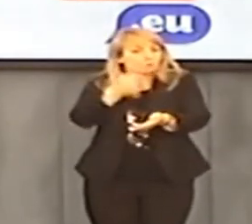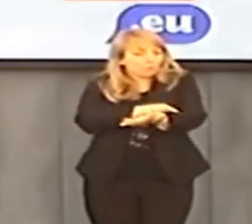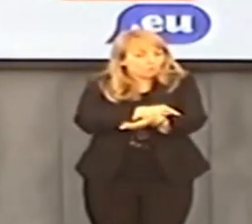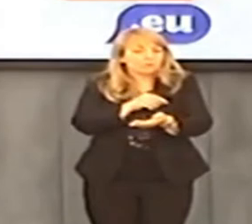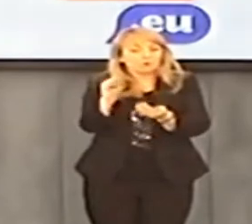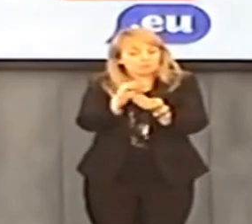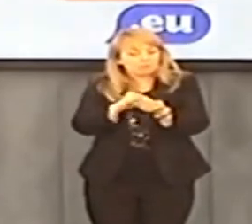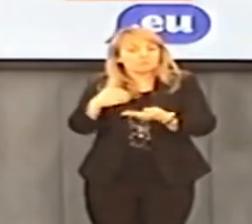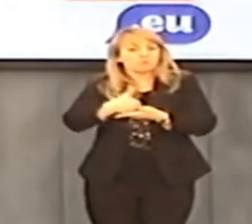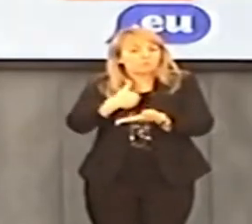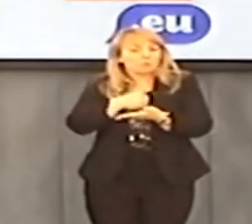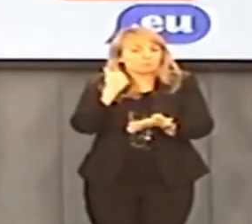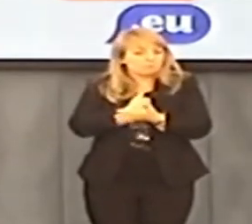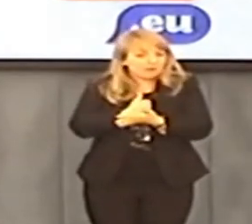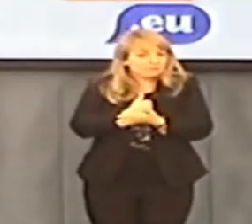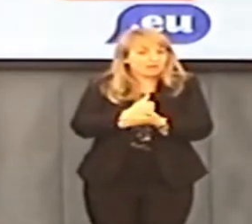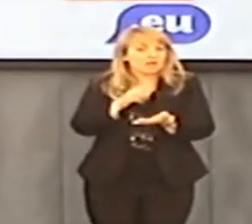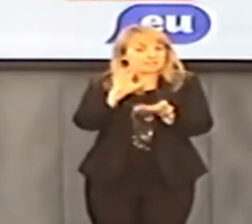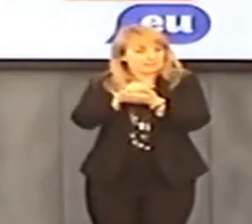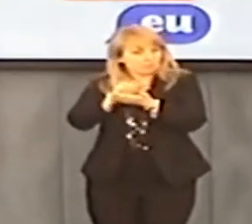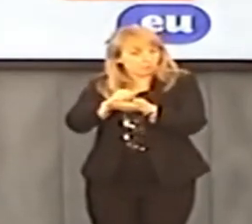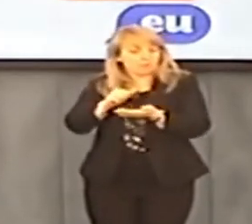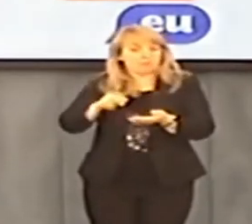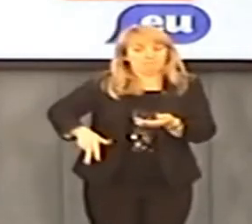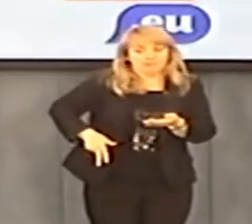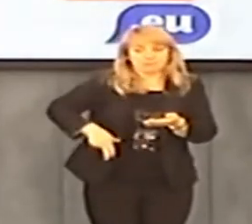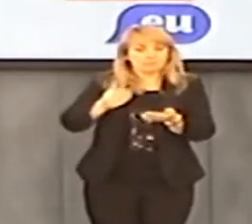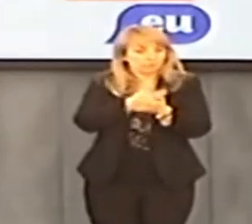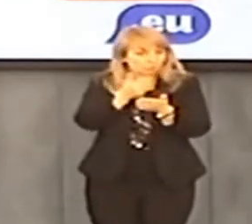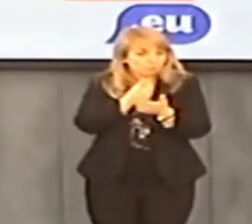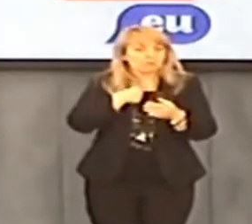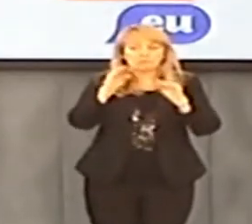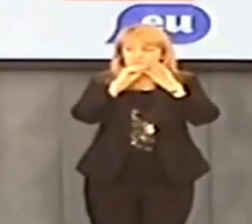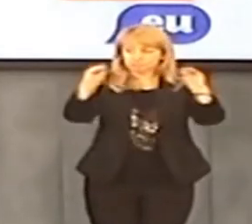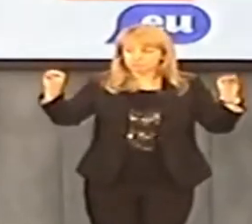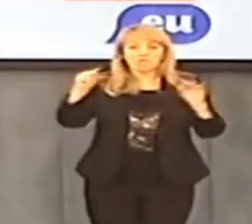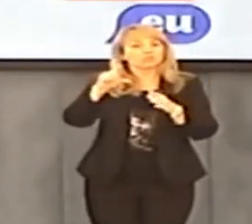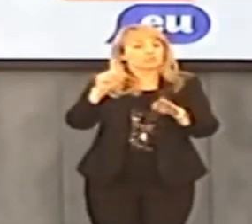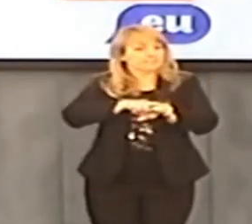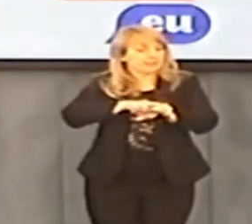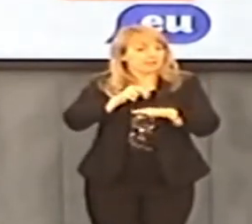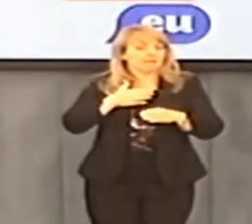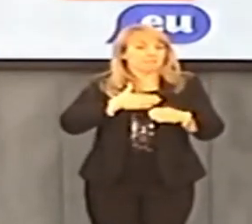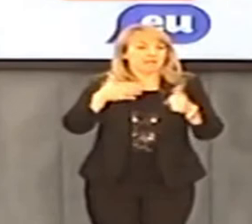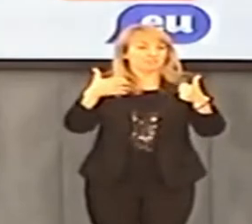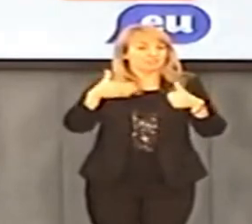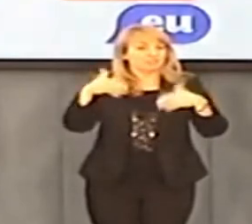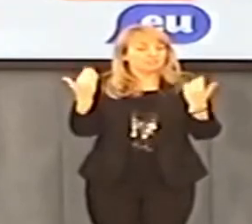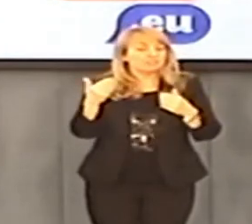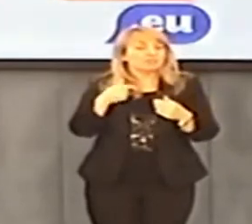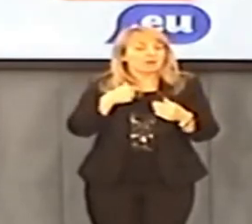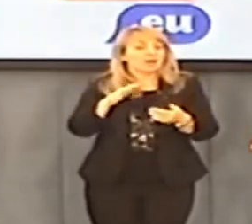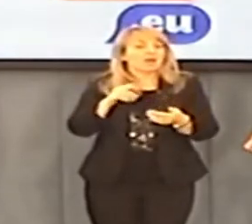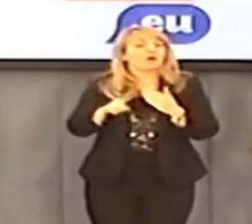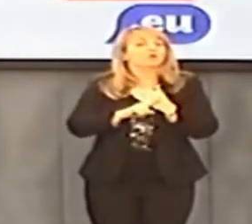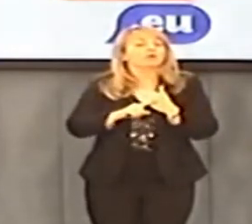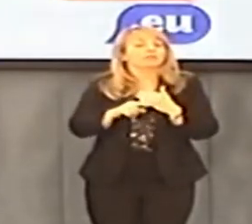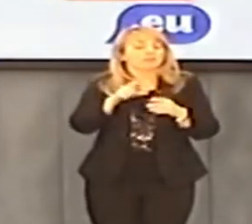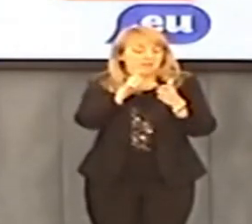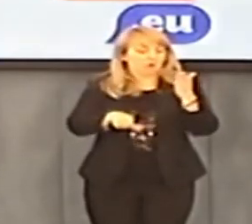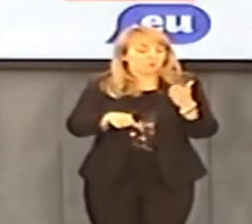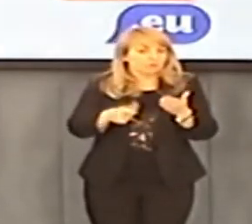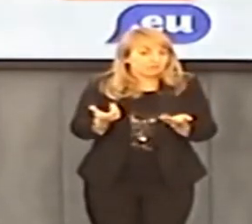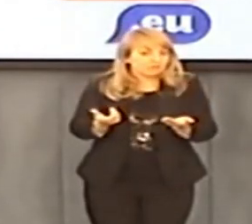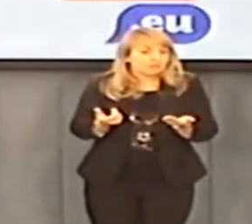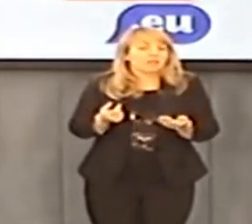o pomoc prawną do Watykanu. No więc niby ścigamy. Tutaj się zajmujemy ministrem Nowakiem, bo wyjaśniamy, czy zegarek miał